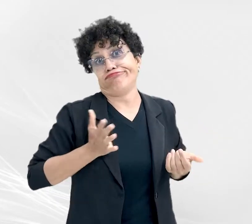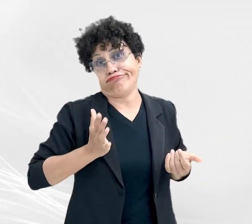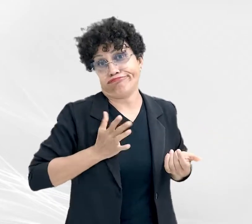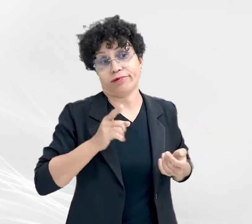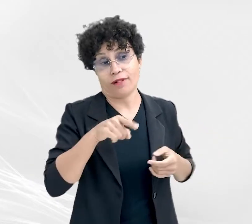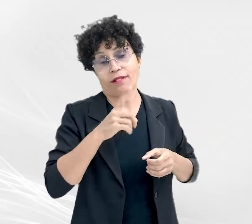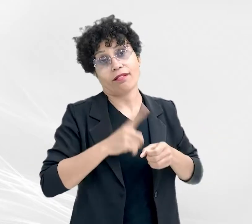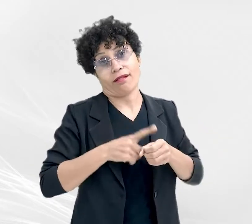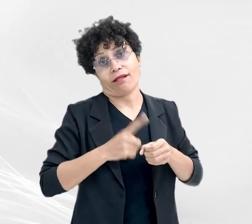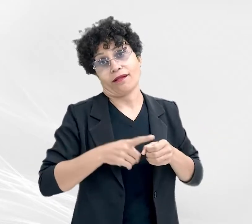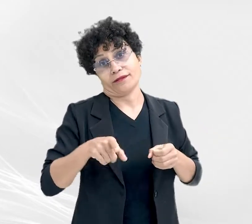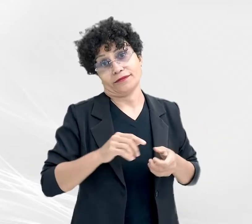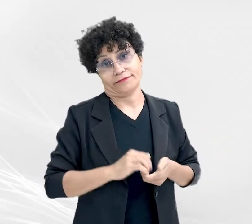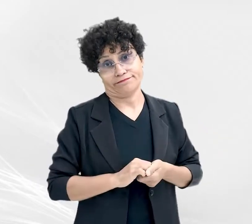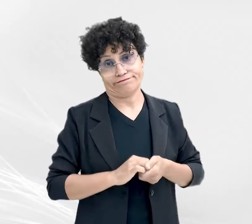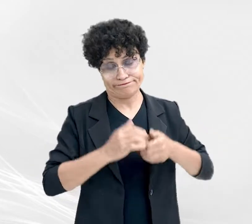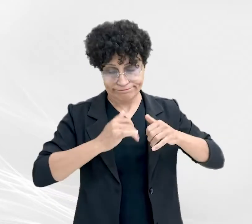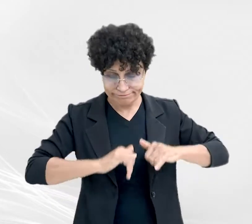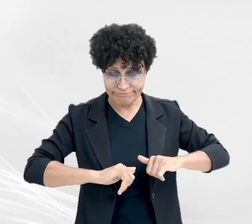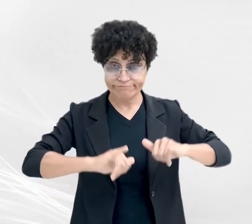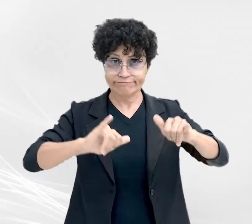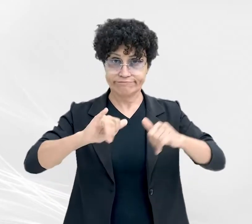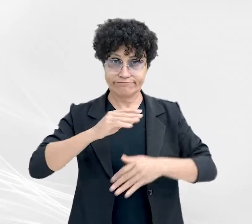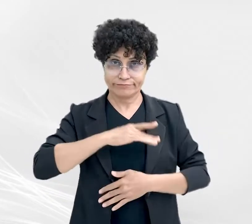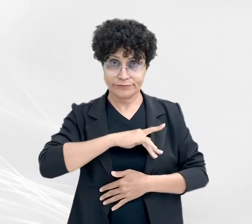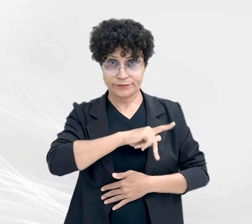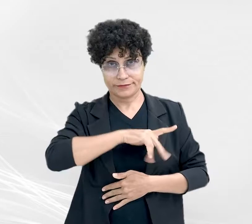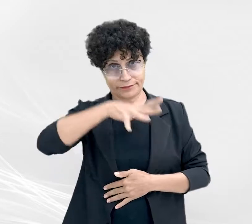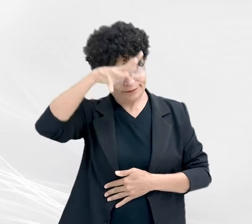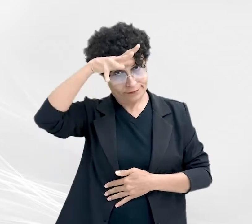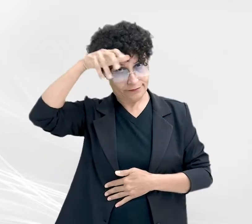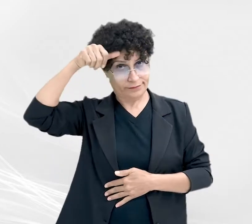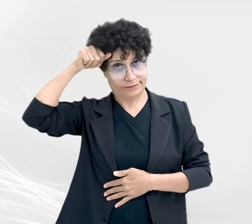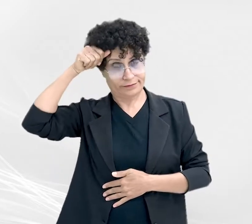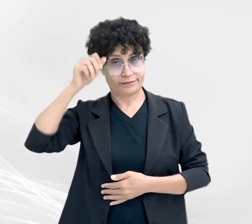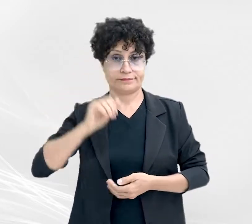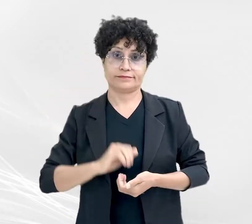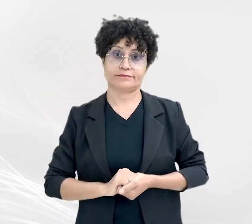Este conteúdo é produzido pelo Ministério Público do Estado de Mato Grosso.